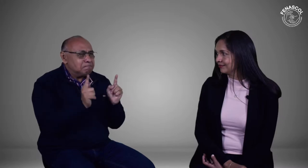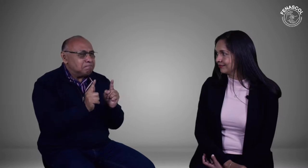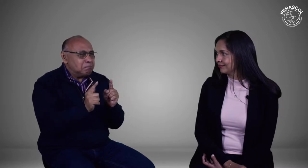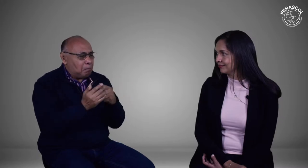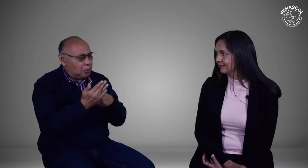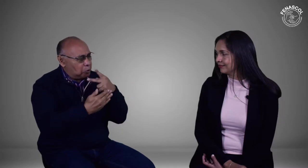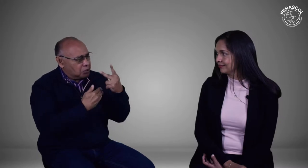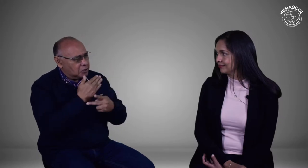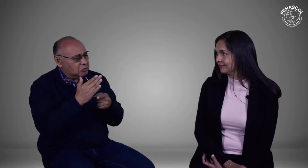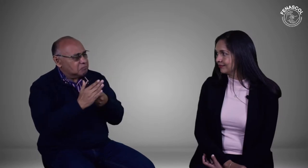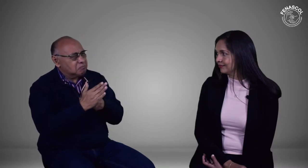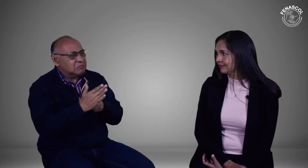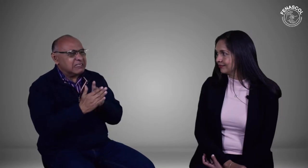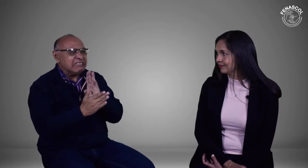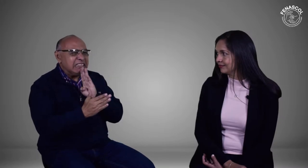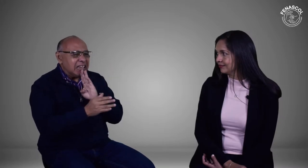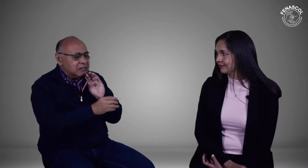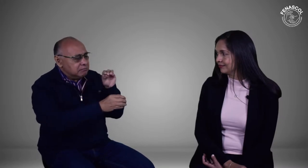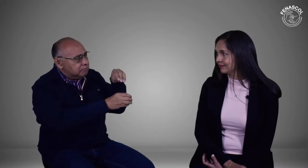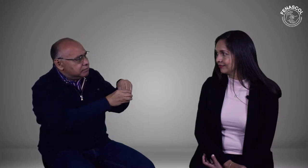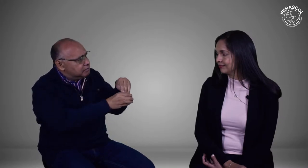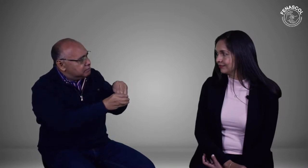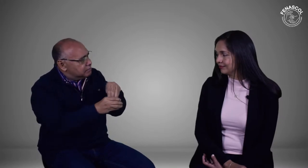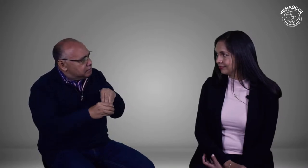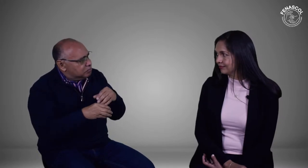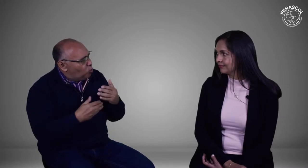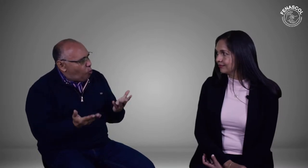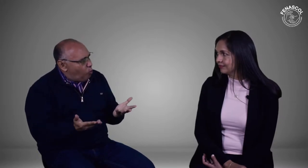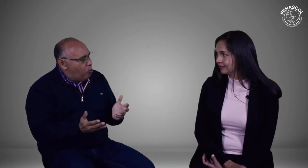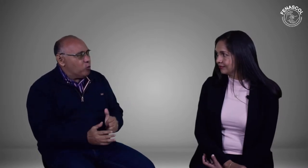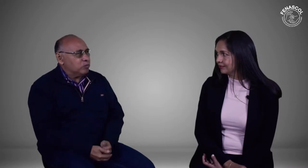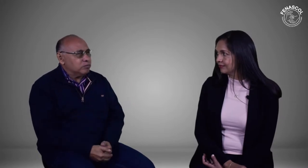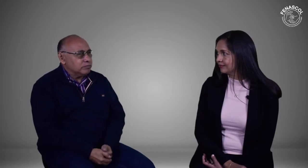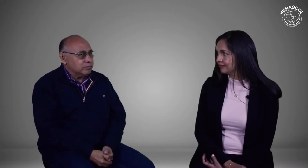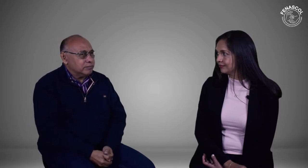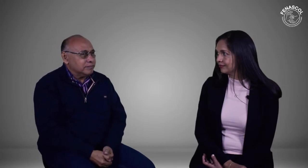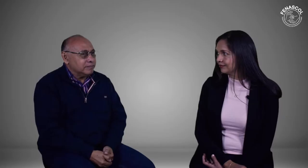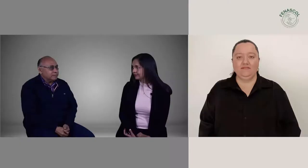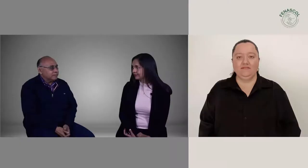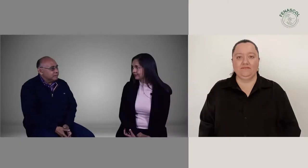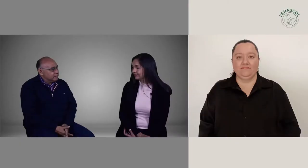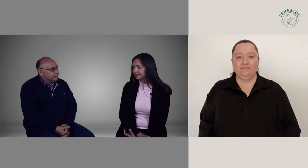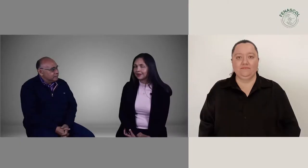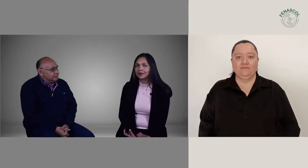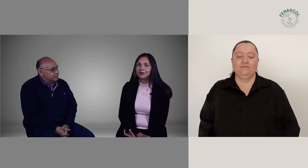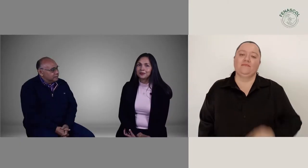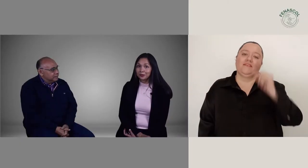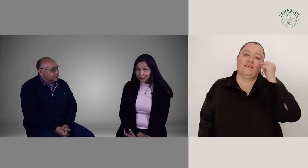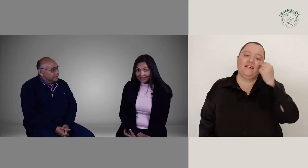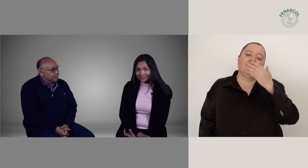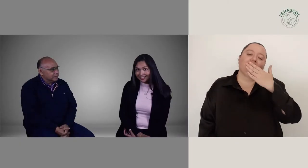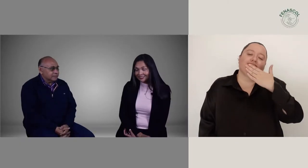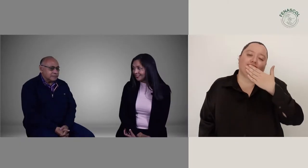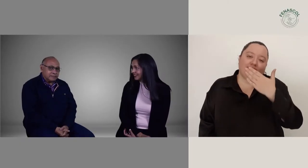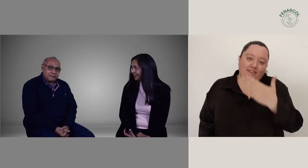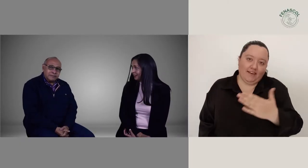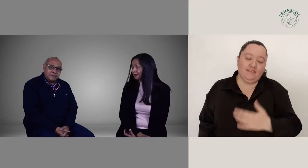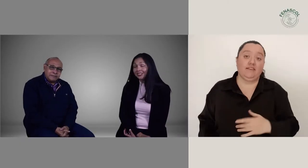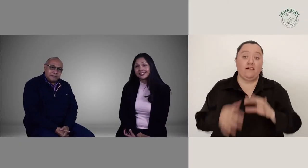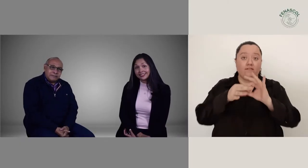acerca del proyecto de investigación, quiénes lo conforman. Adelante. Muchas gracias, Henry. Muchas gracias,